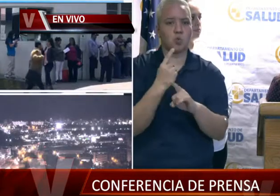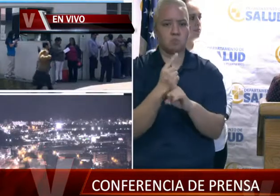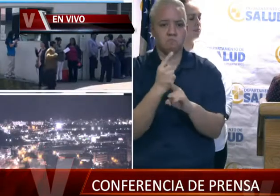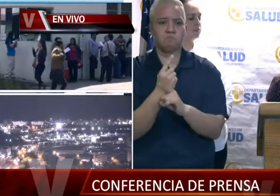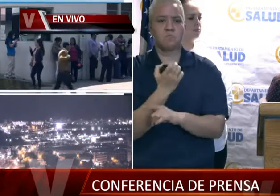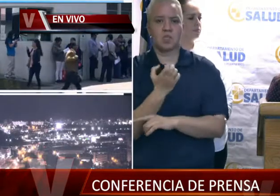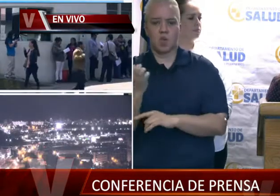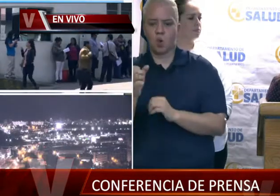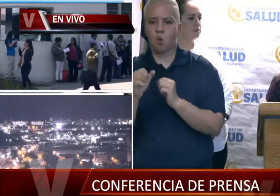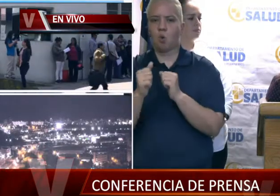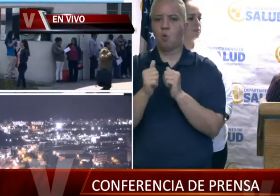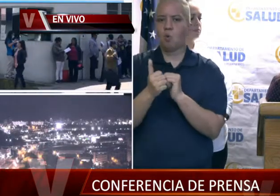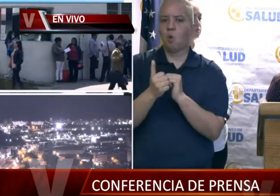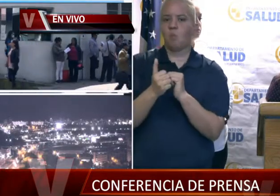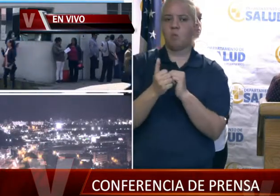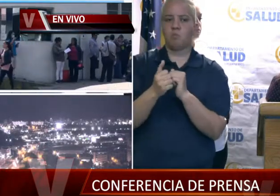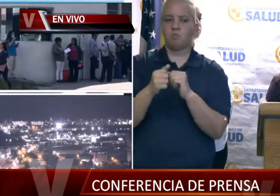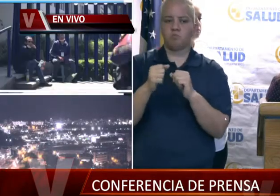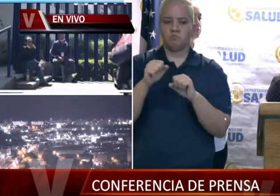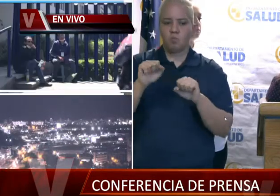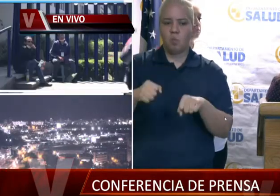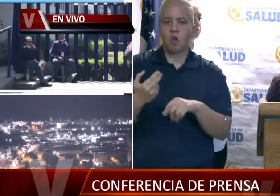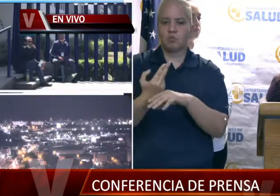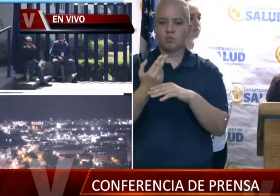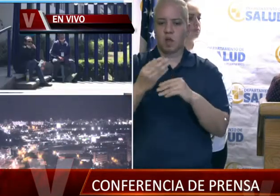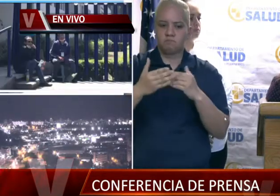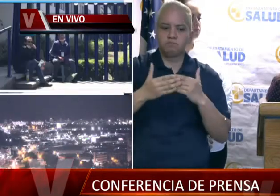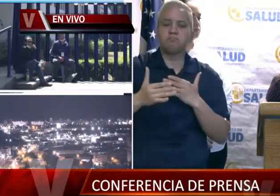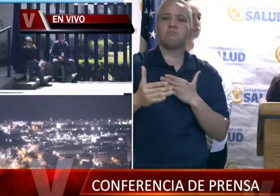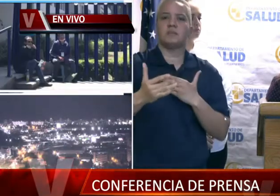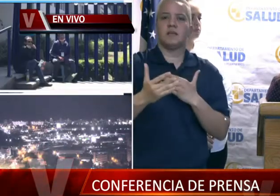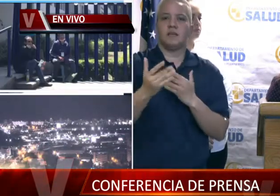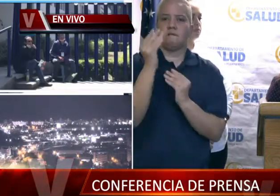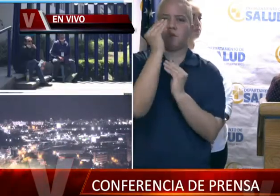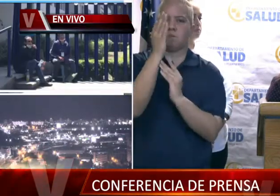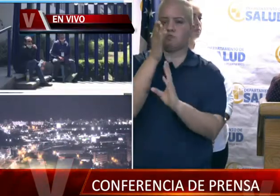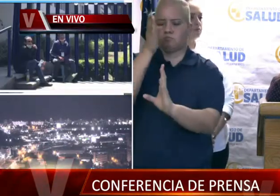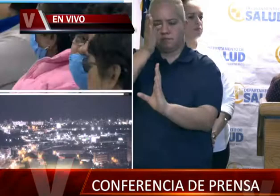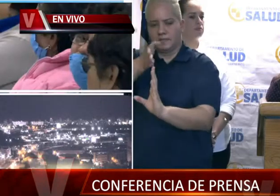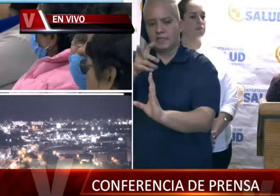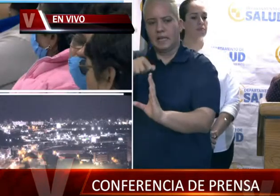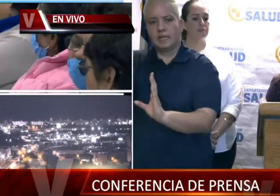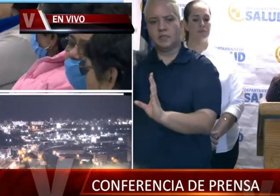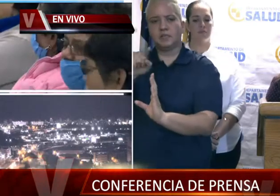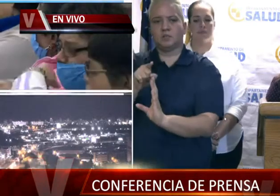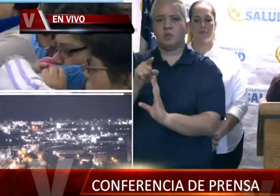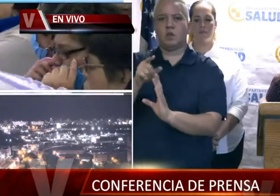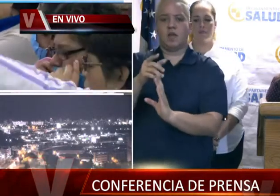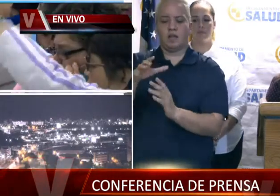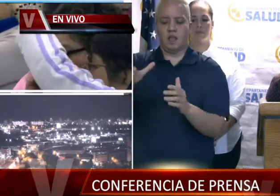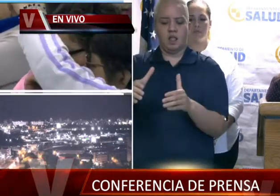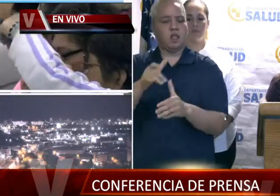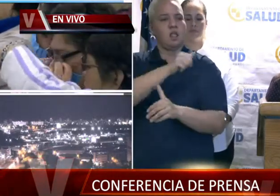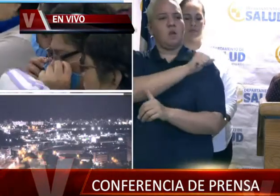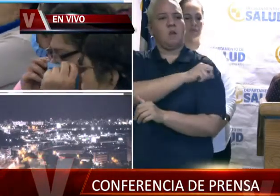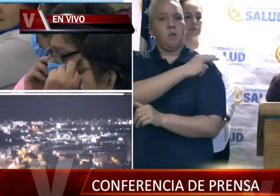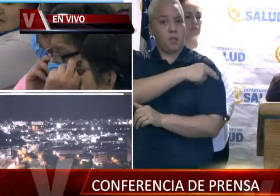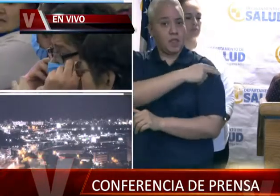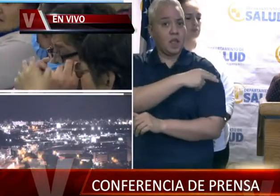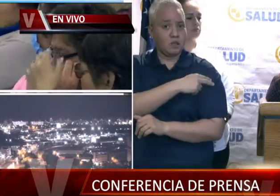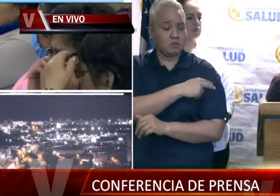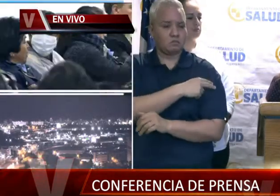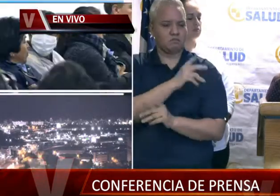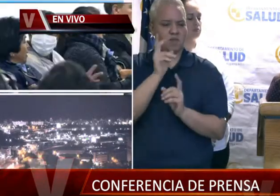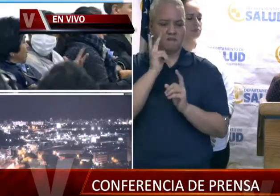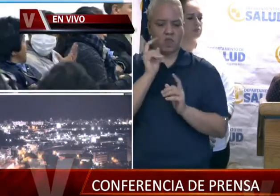pueden extender la vida, esa información la enviamos directamente a ellos a través de la Asociación de Hospitales para que vean los cambios. Muy